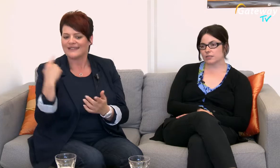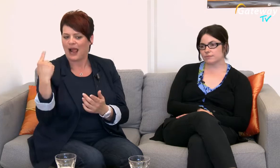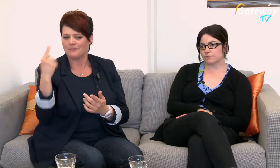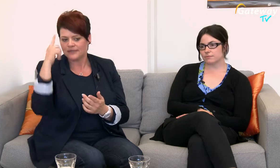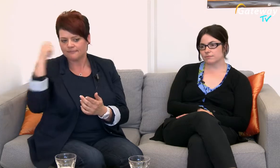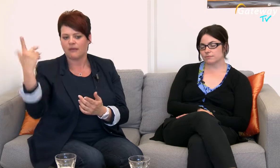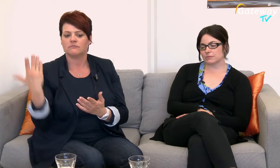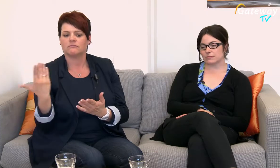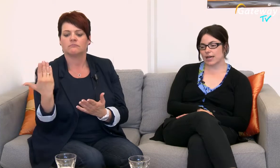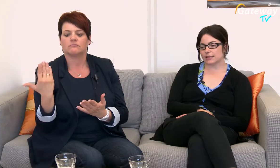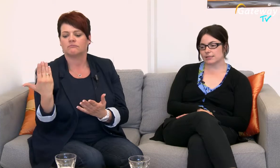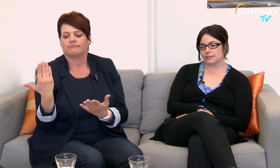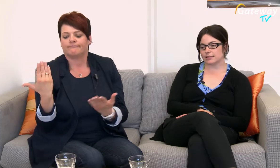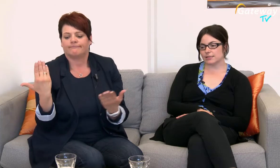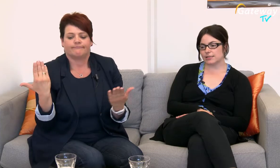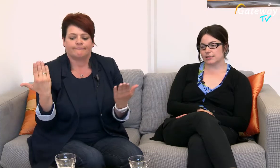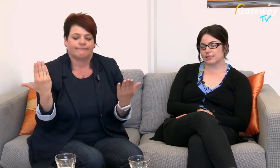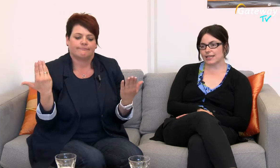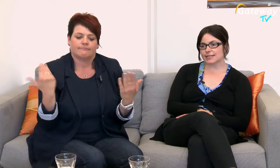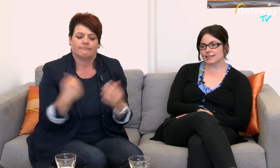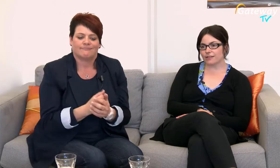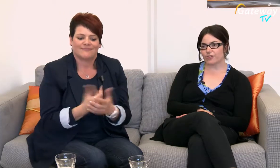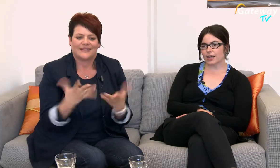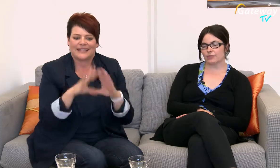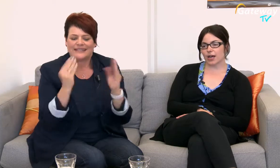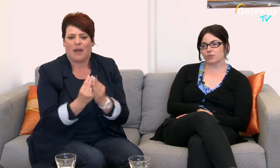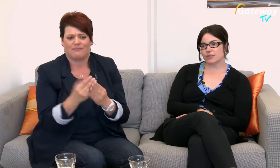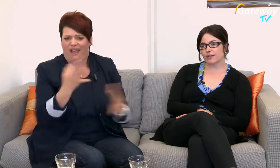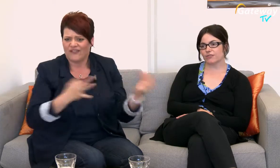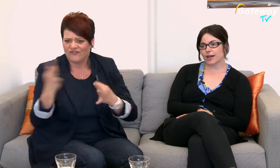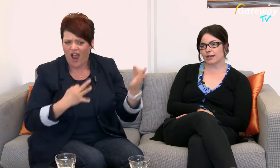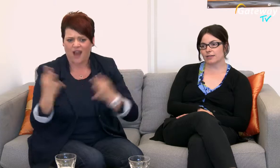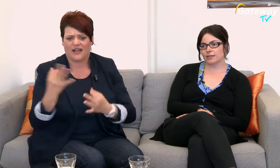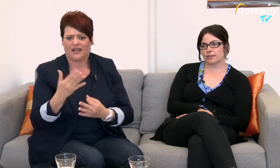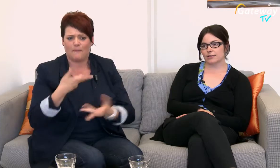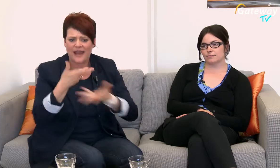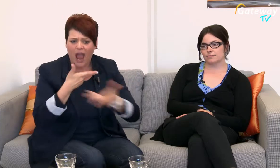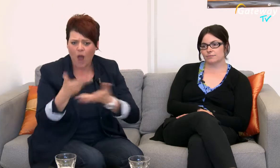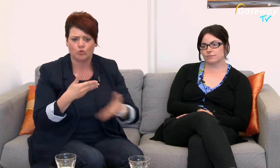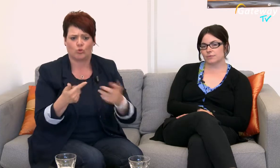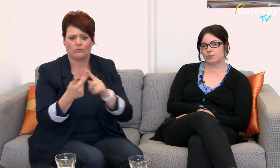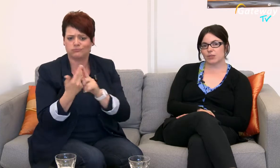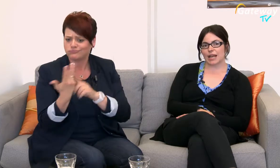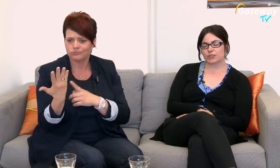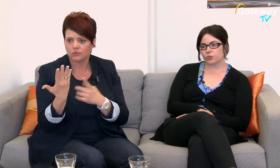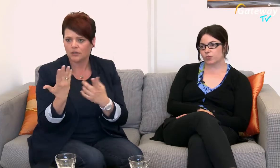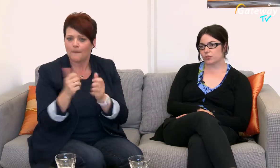die ganzen Anfragen, die Beratungsanfragen Die Begleitung von